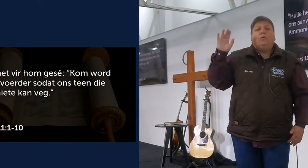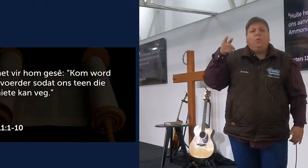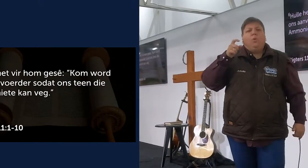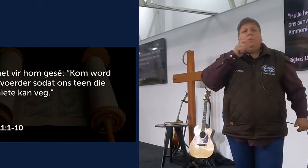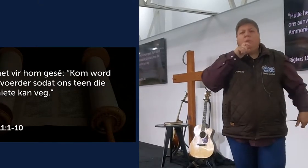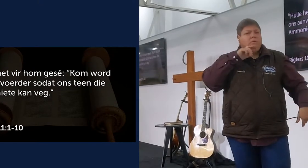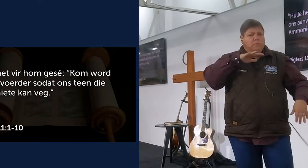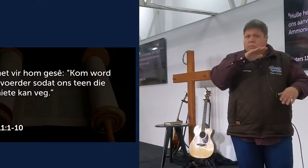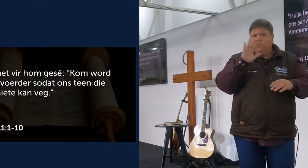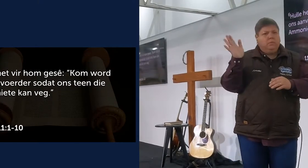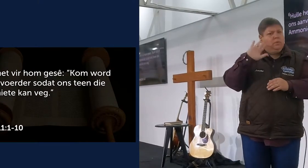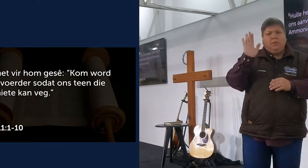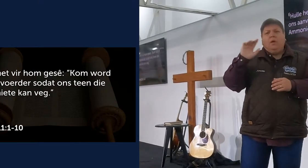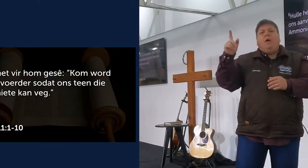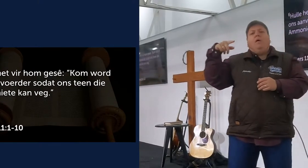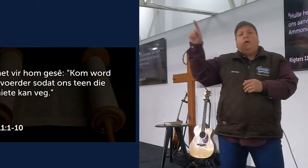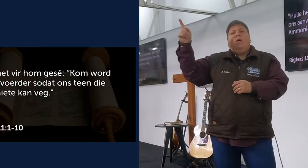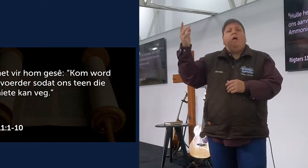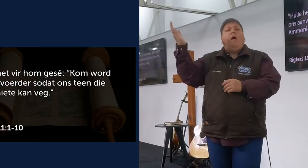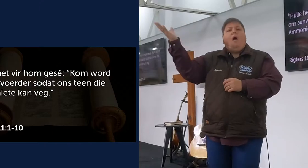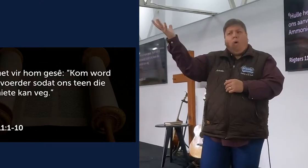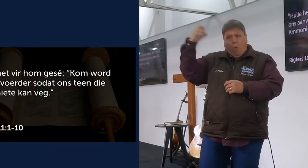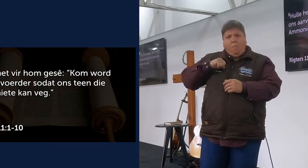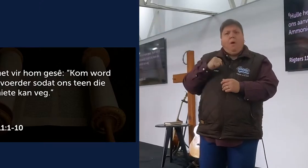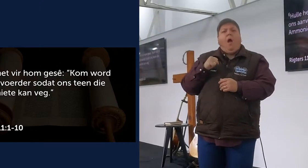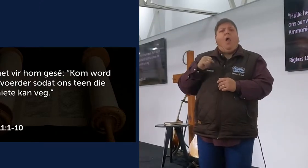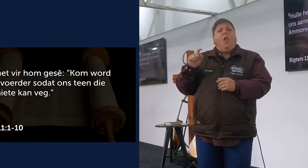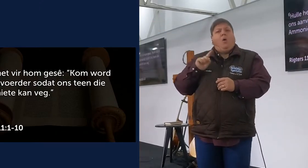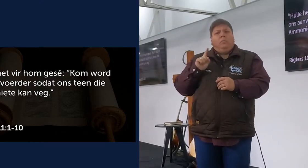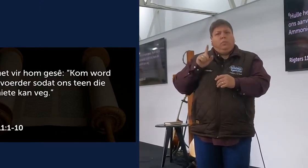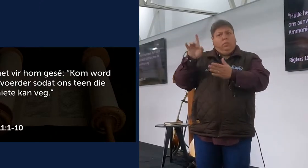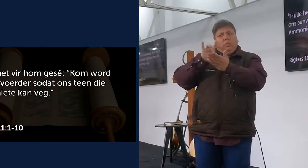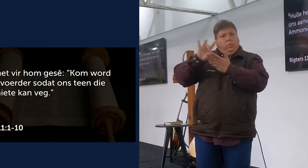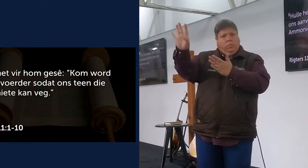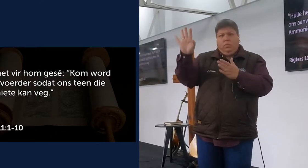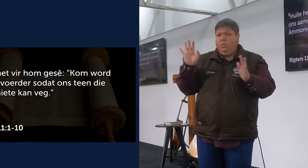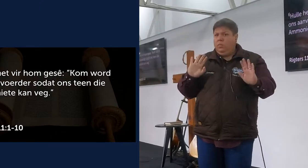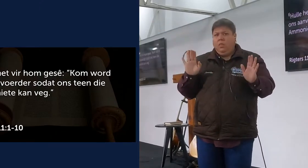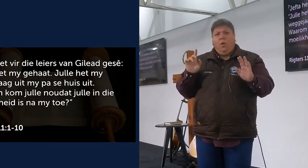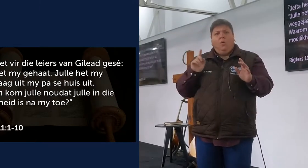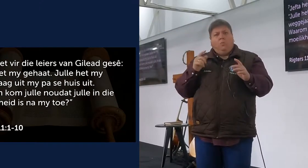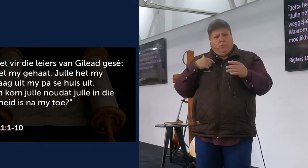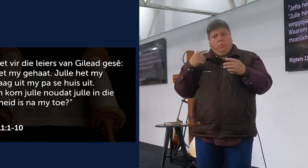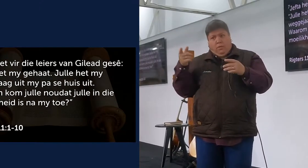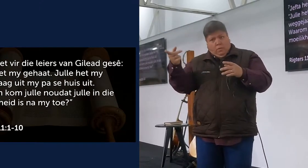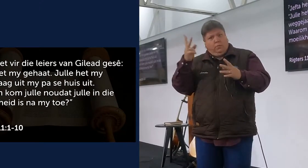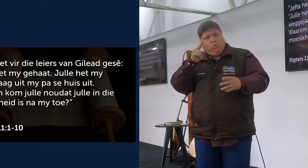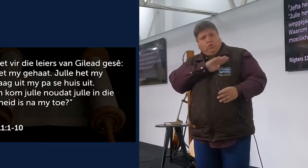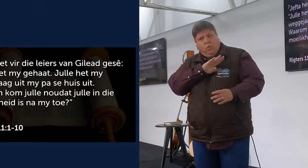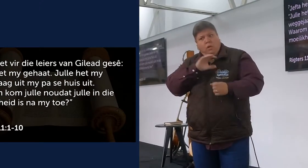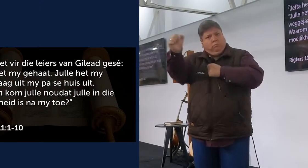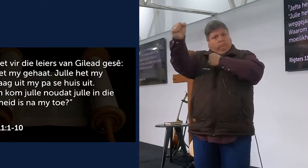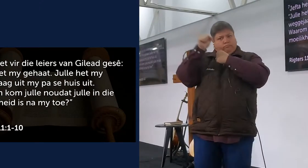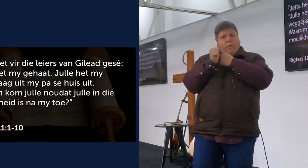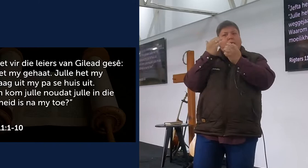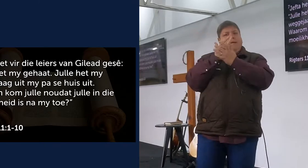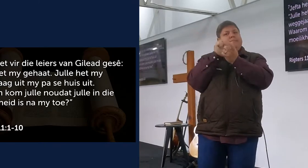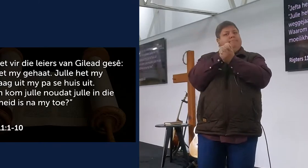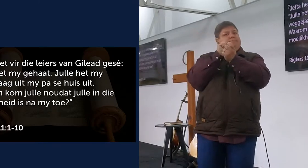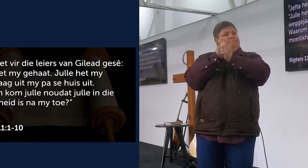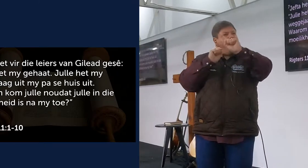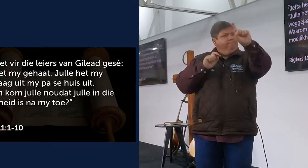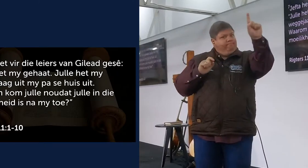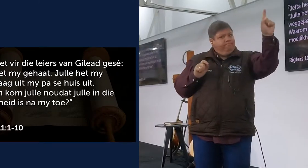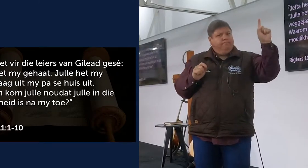gaan haal het, hulle het vir hom gesê, kom word ons aanvoerder, so dat ons tegen die ammoniete kan weg, Jefta het vir die leiders van Gilead